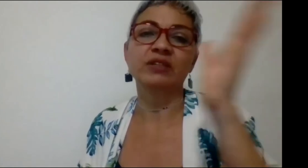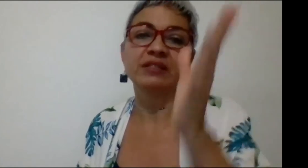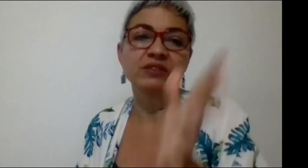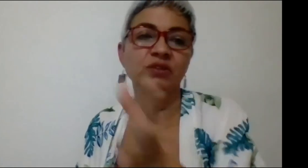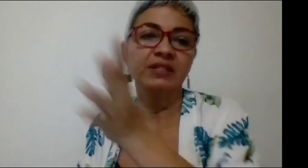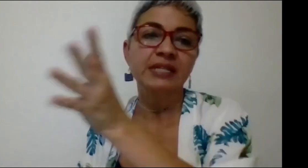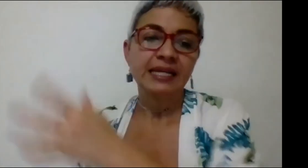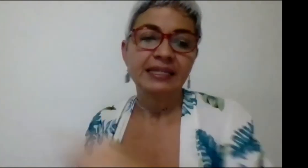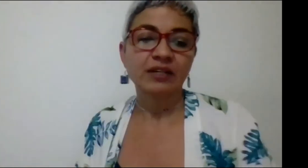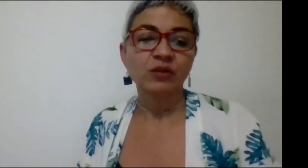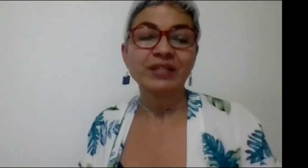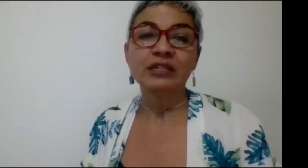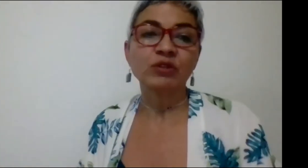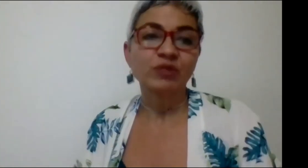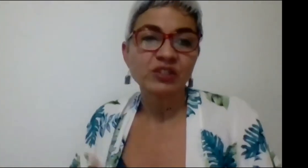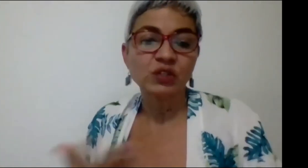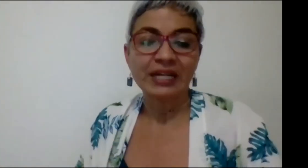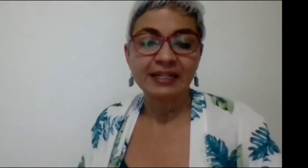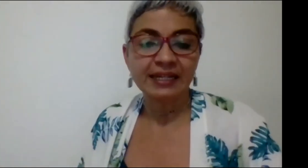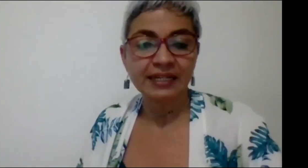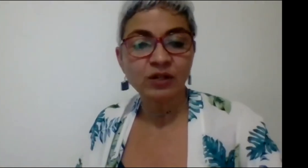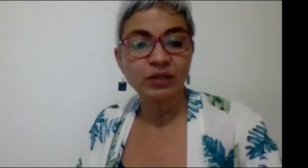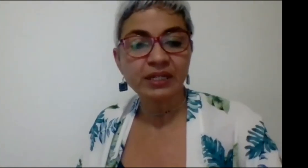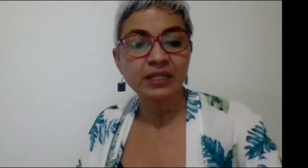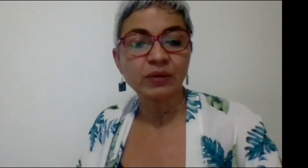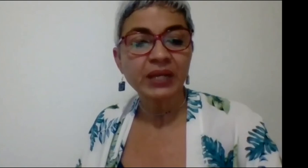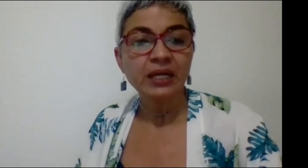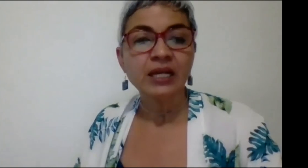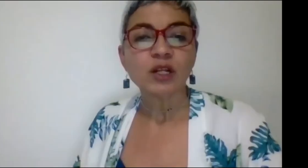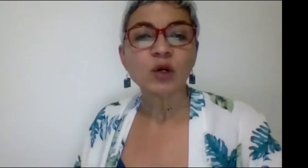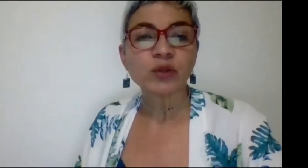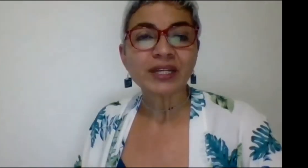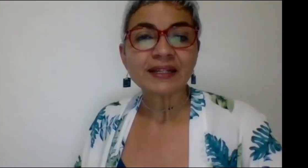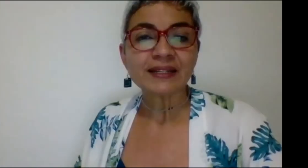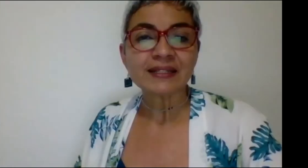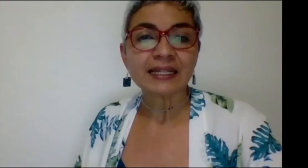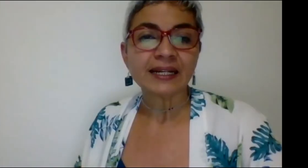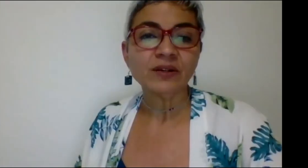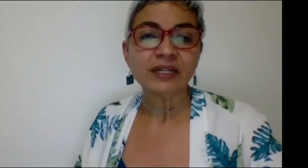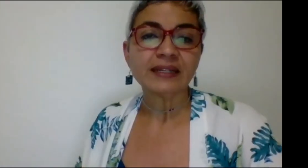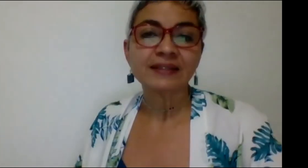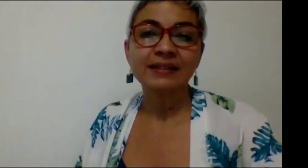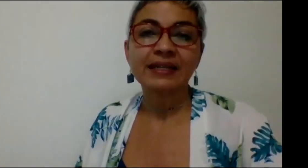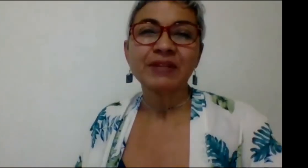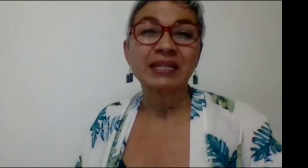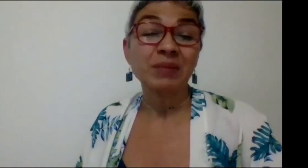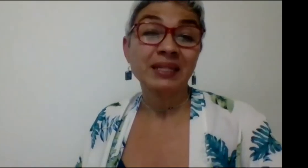de organizaciones, de actores, y no es una acción aislada y colectiva. Lo otro que han resaltado es que efectivamente